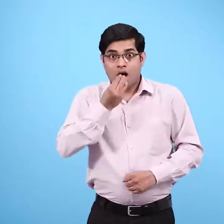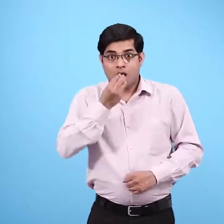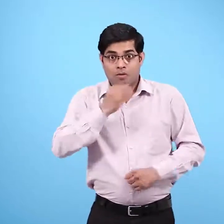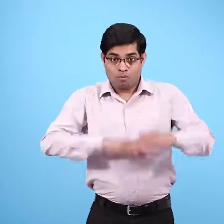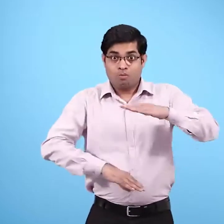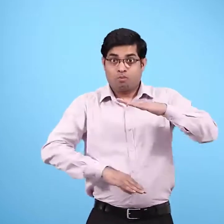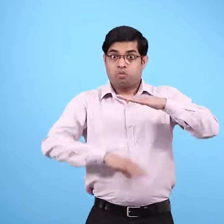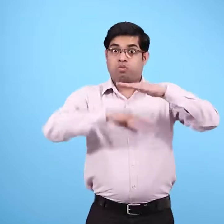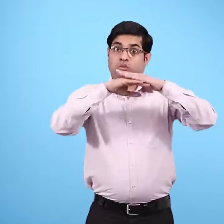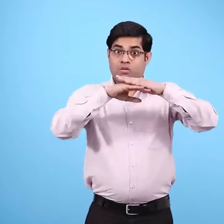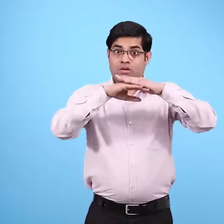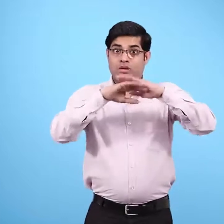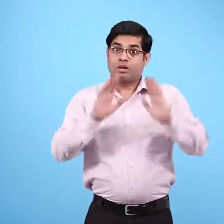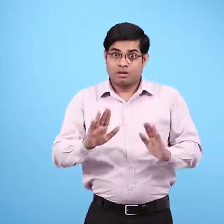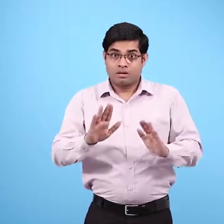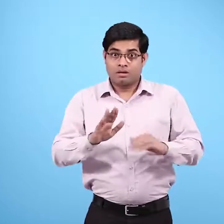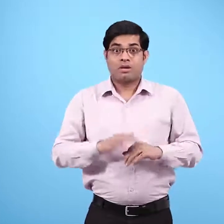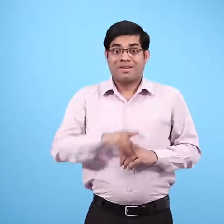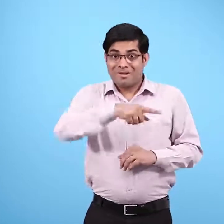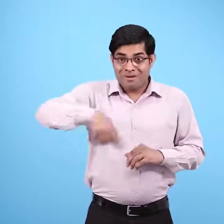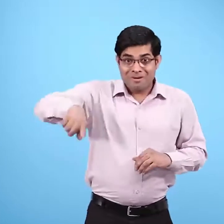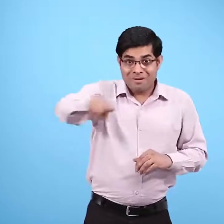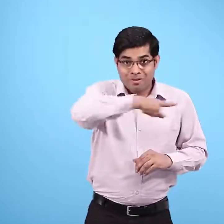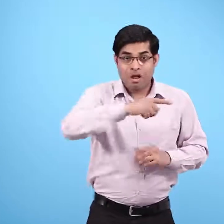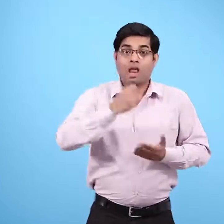भर पेट खाना सभी बच्चों का हक